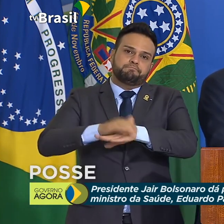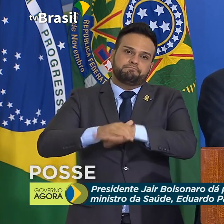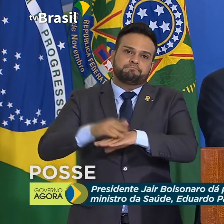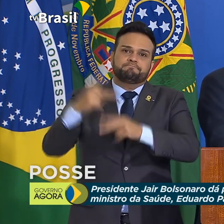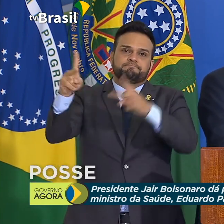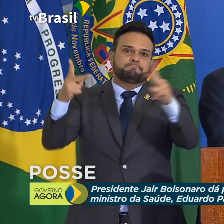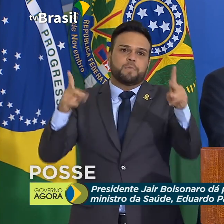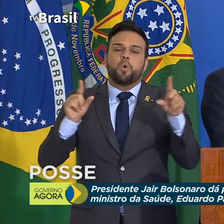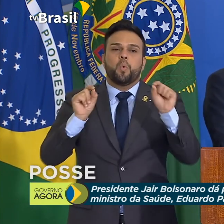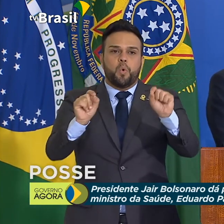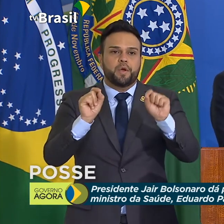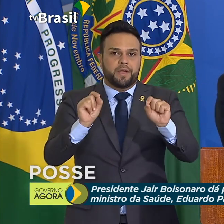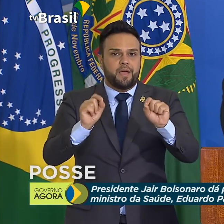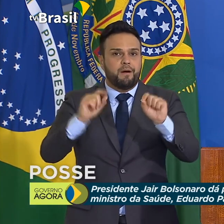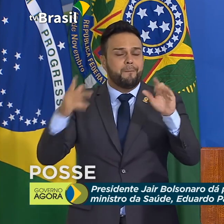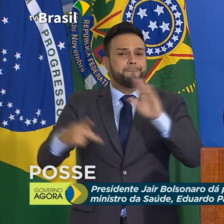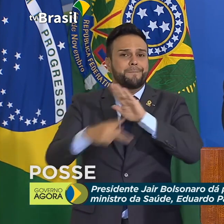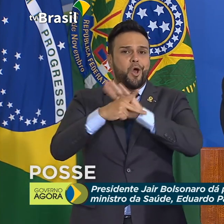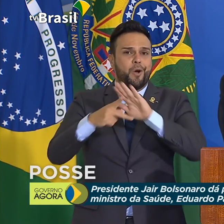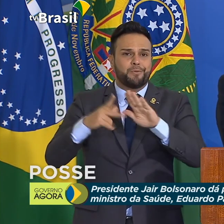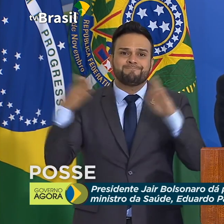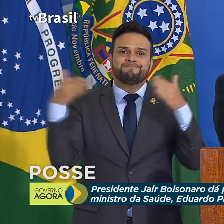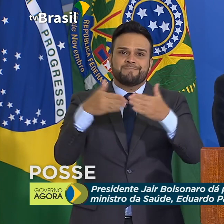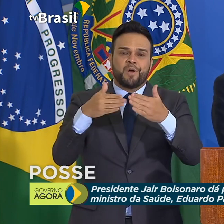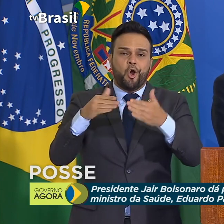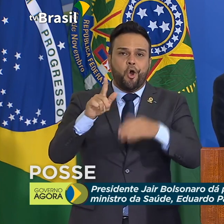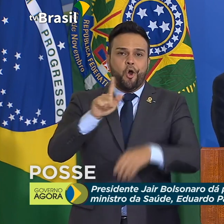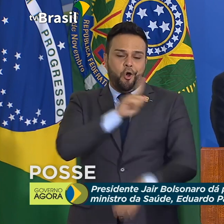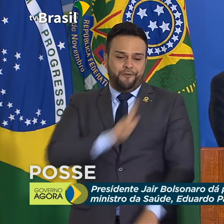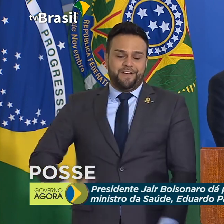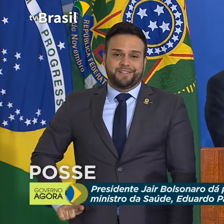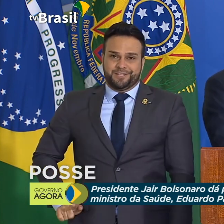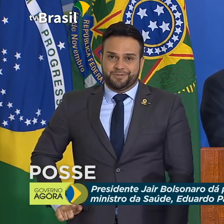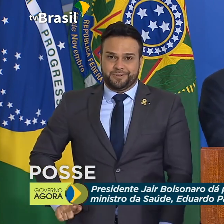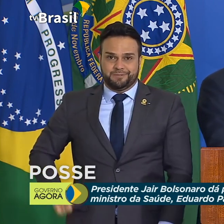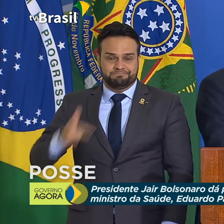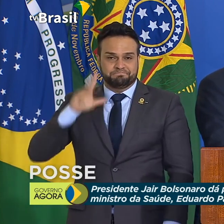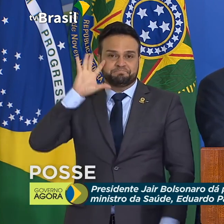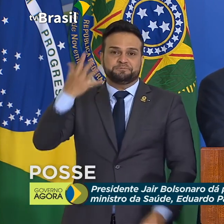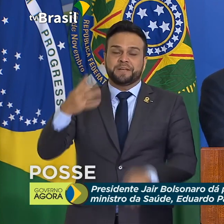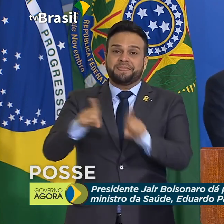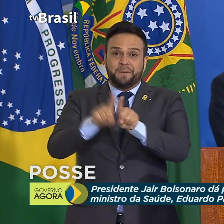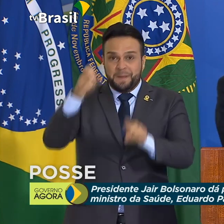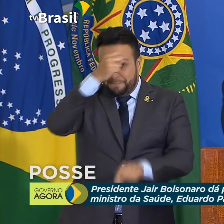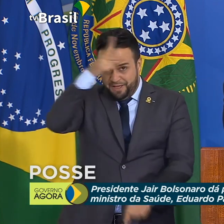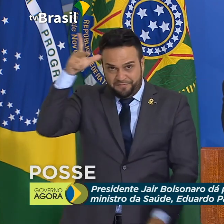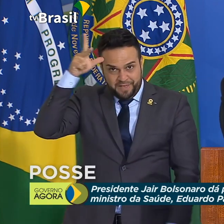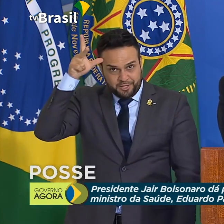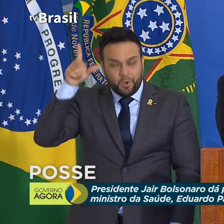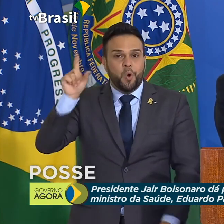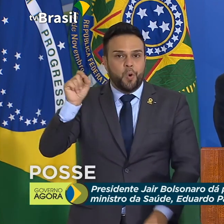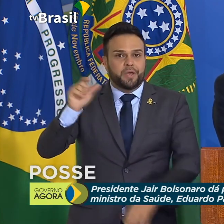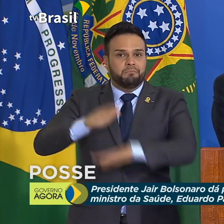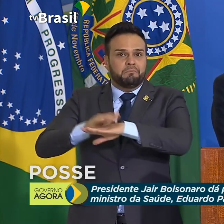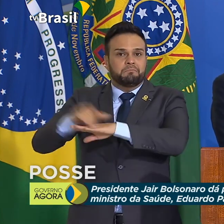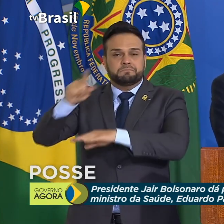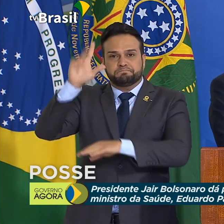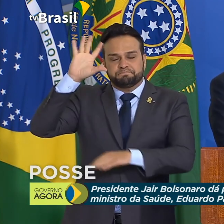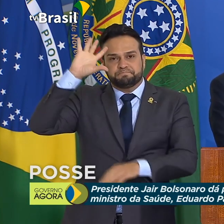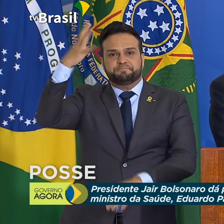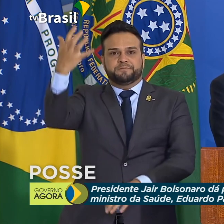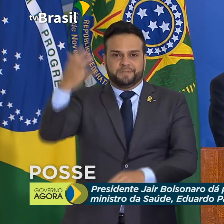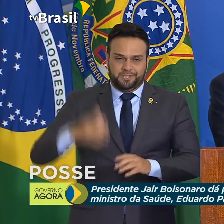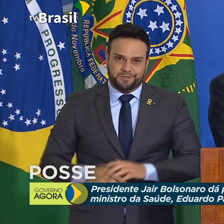elas competiam exclusivamente aos governadores e aos prefeitos, que só poderiam tomar medidas, de modo que